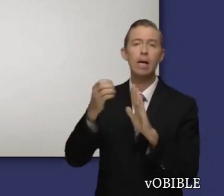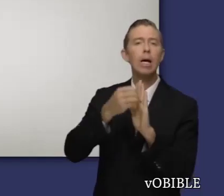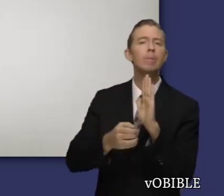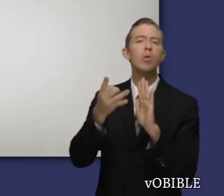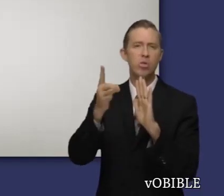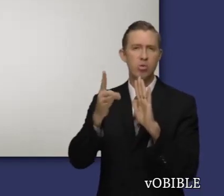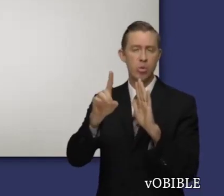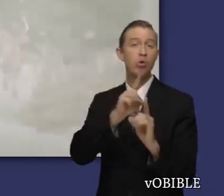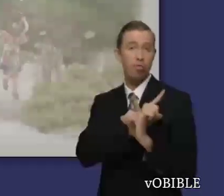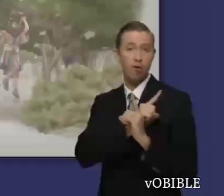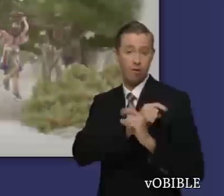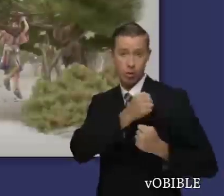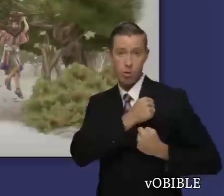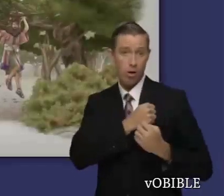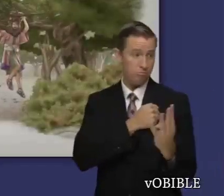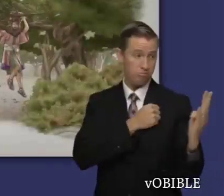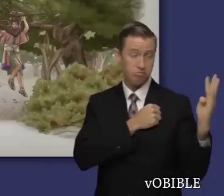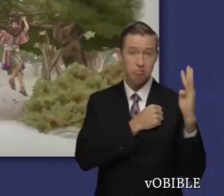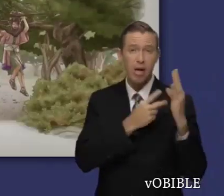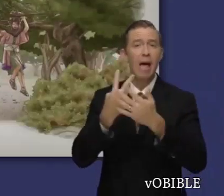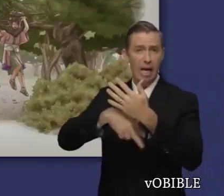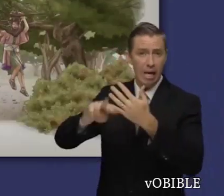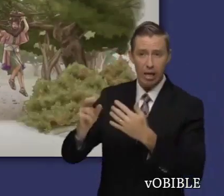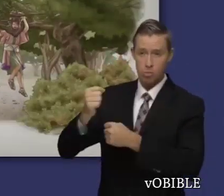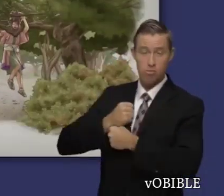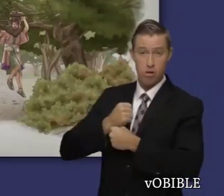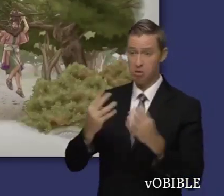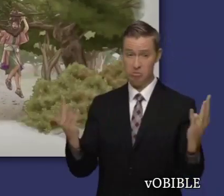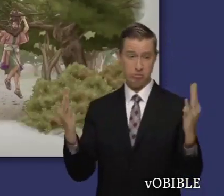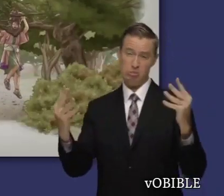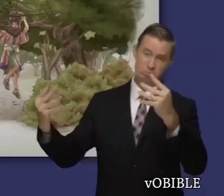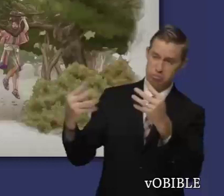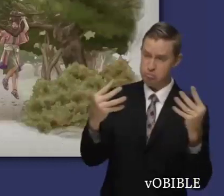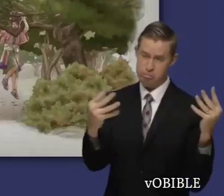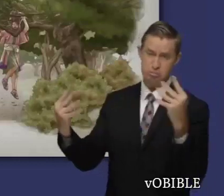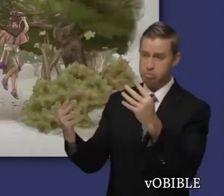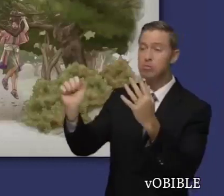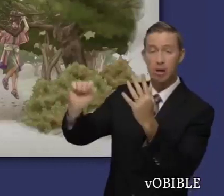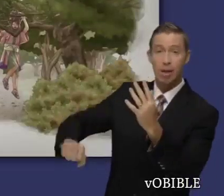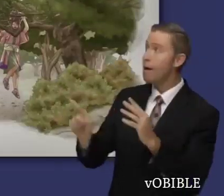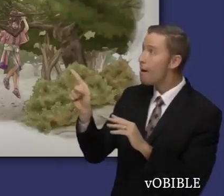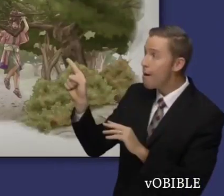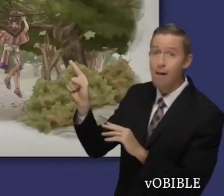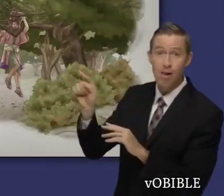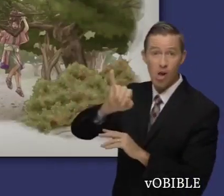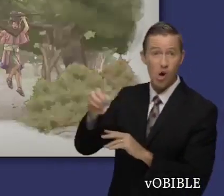En el capítulo 18, los hombres de David derrotan a Absalón y a continuación, Joab lo mata.